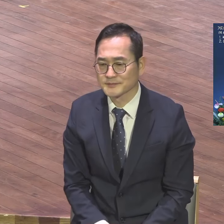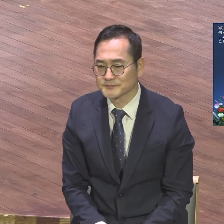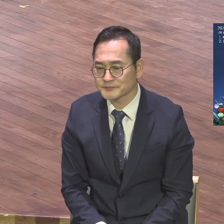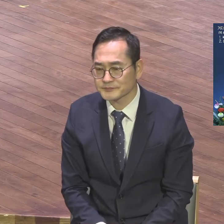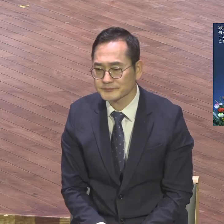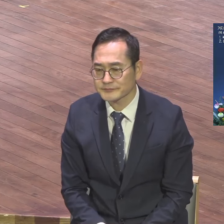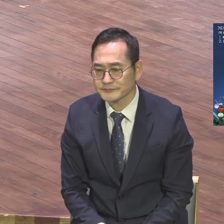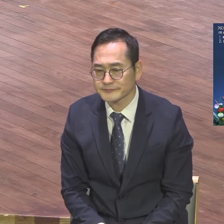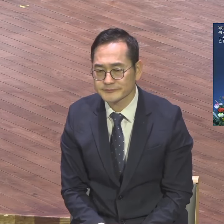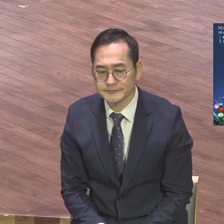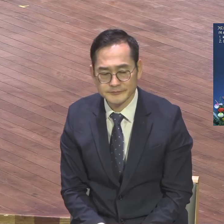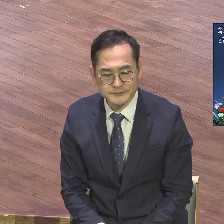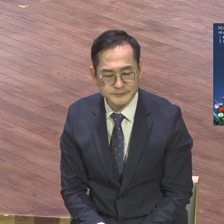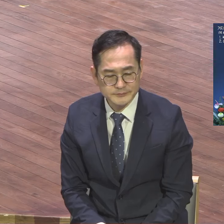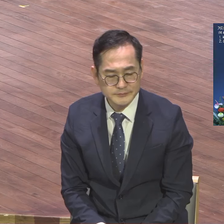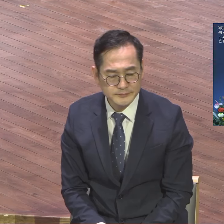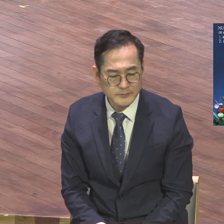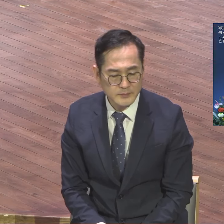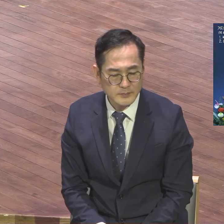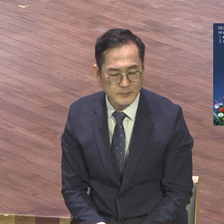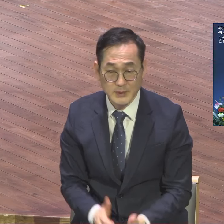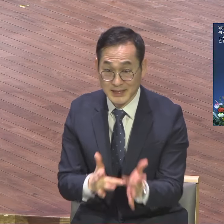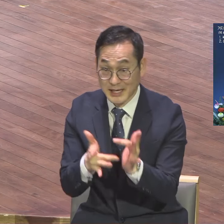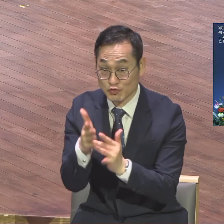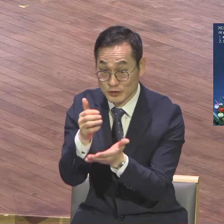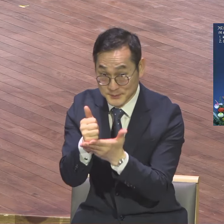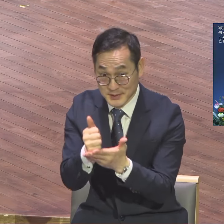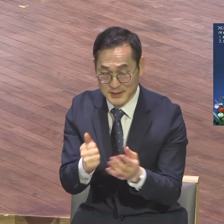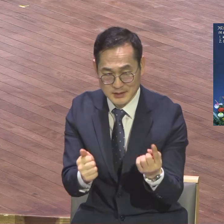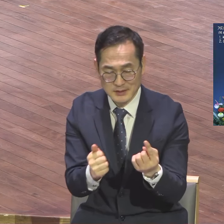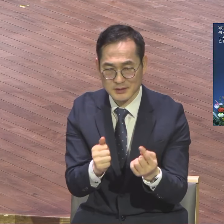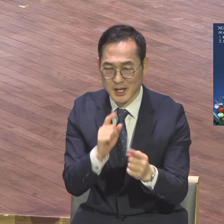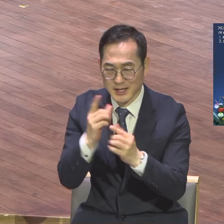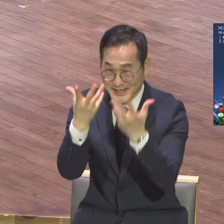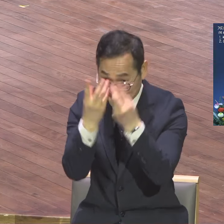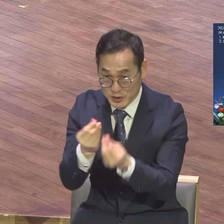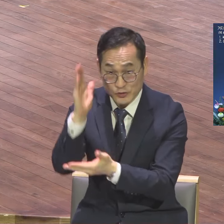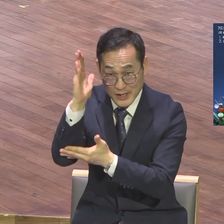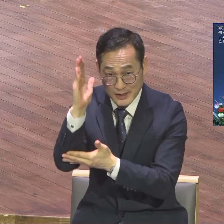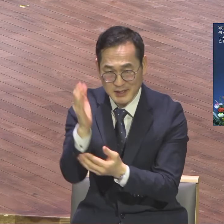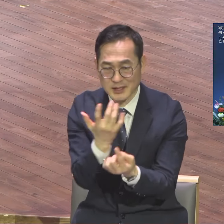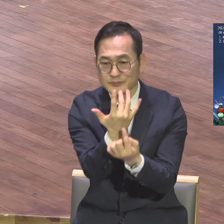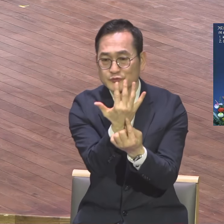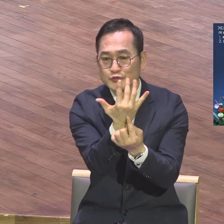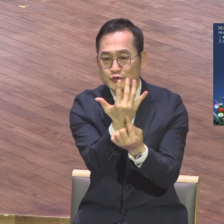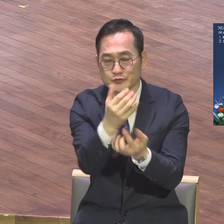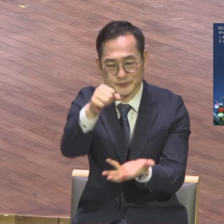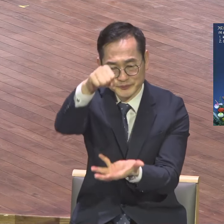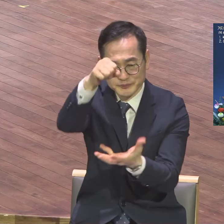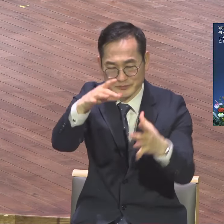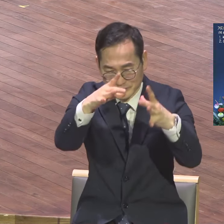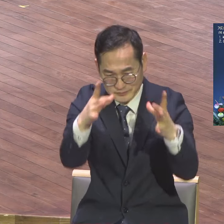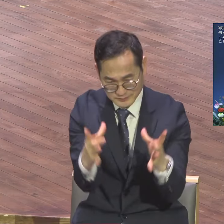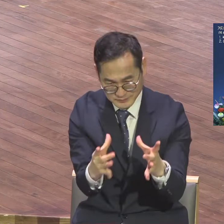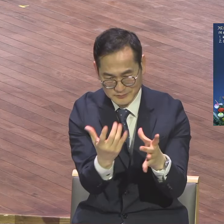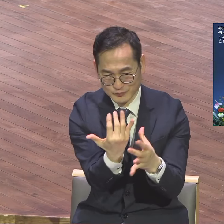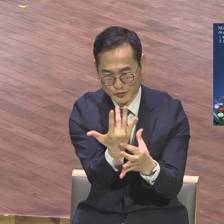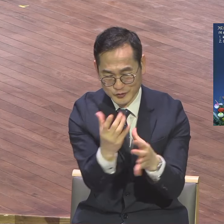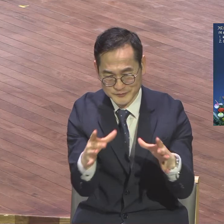보면요 예수님께서 등불을 말랄에 평상 아래 두는 것이 아니라 등경 위에 둔다 그러죠 누가